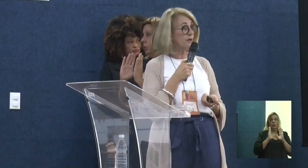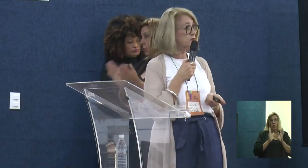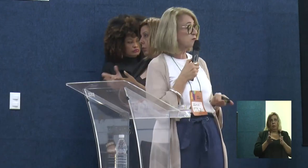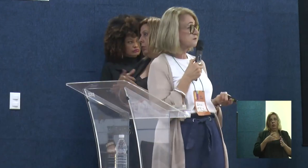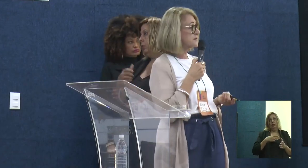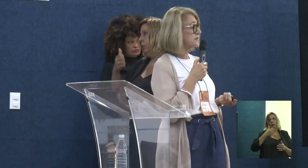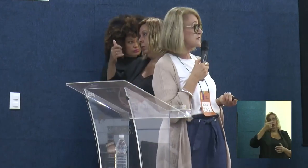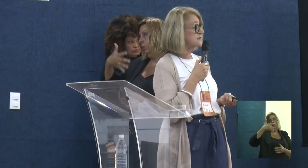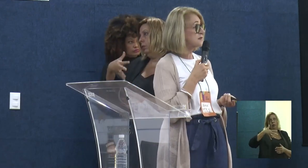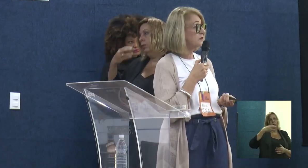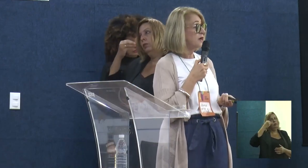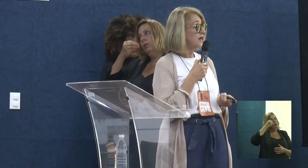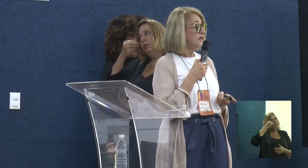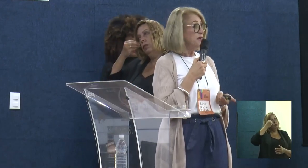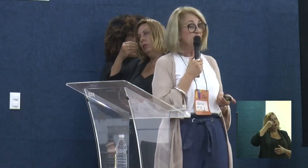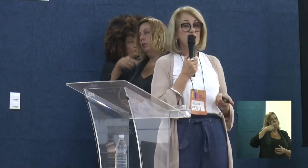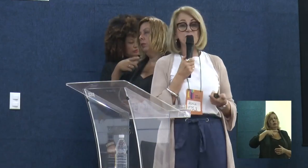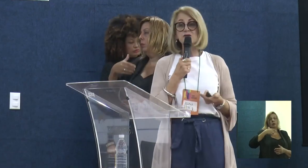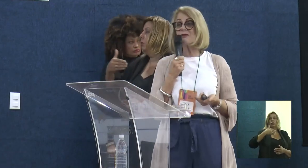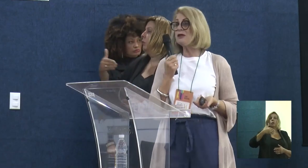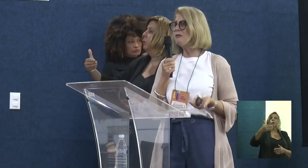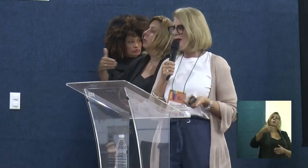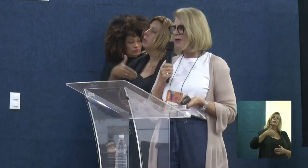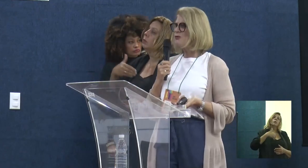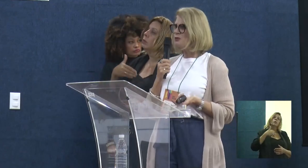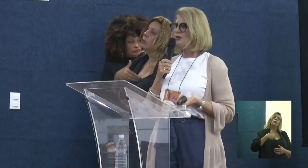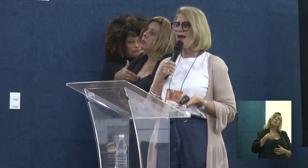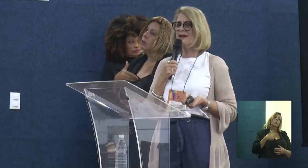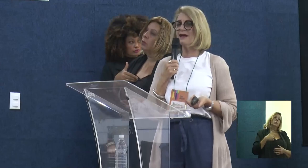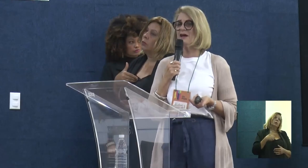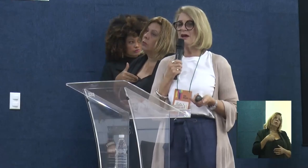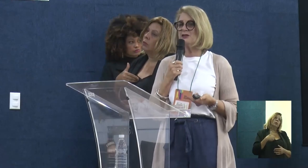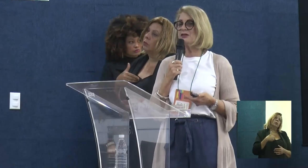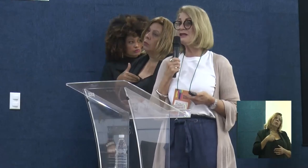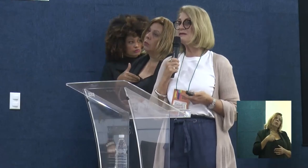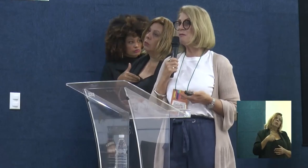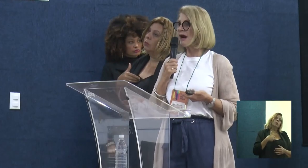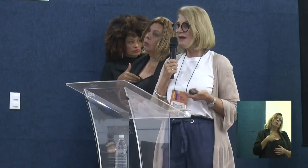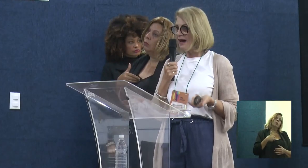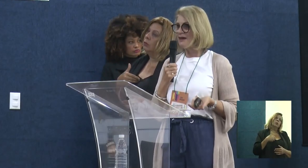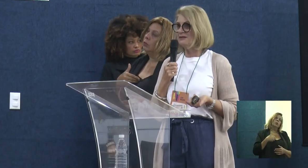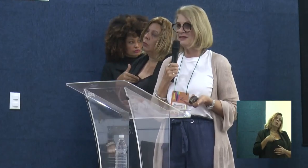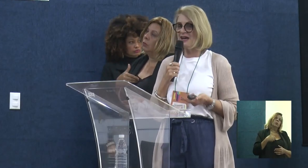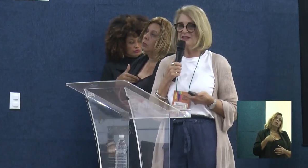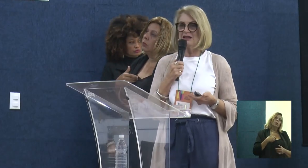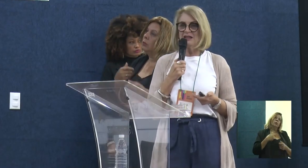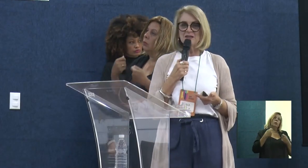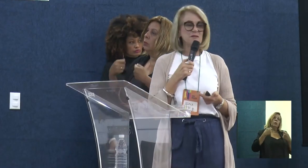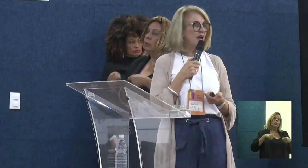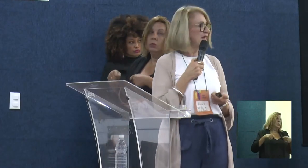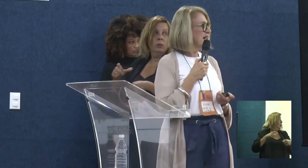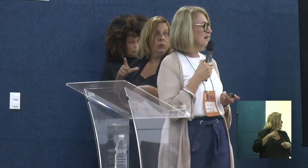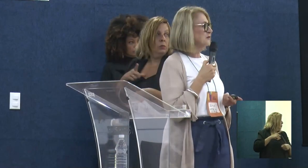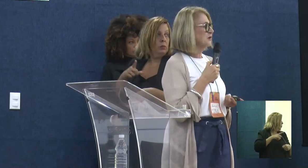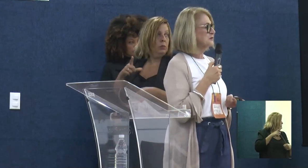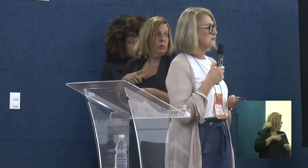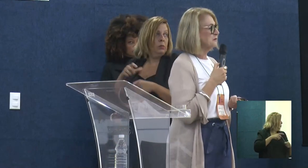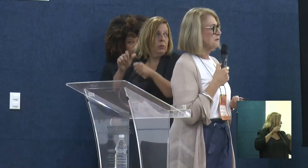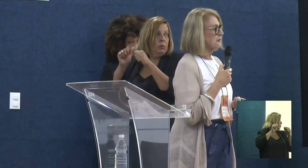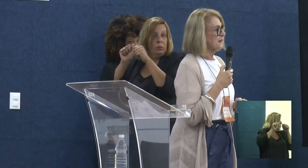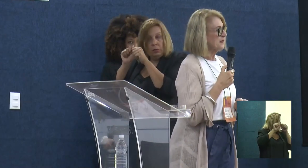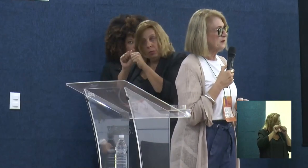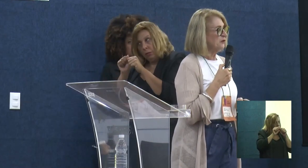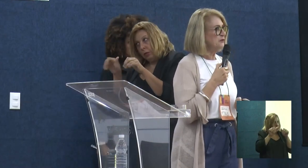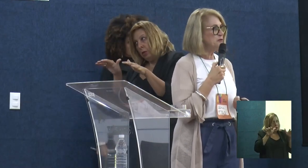residência, e não somente como especialização. E aí, vou usar um termo bem gaúcho, que a gente tem que espraiar, espraiar